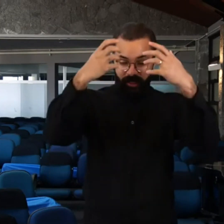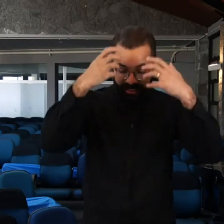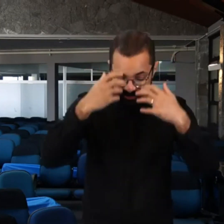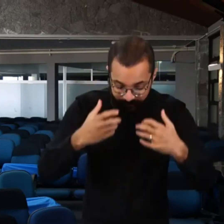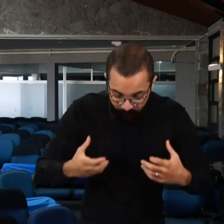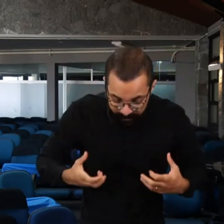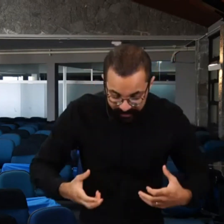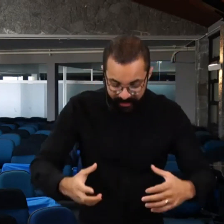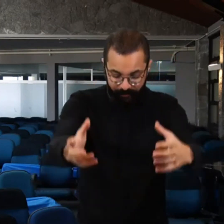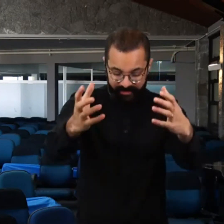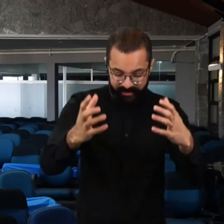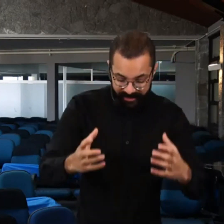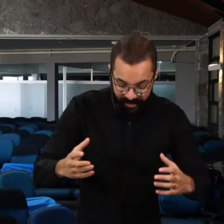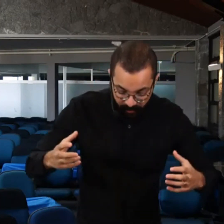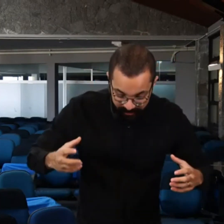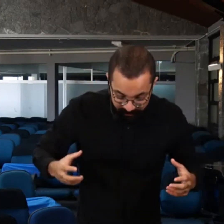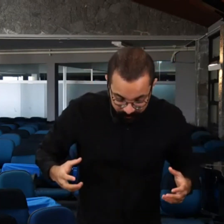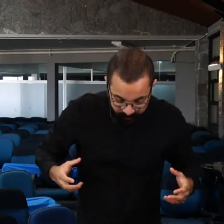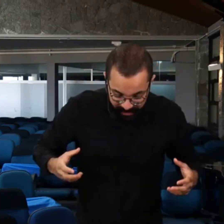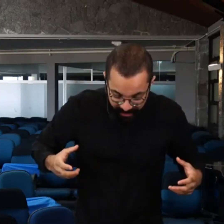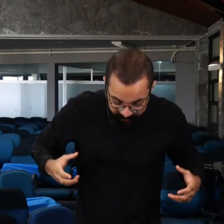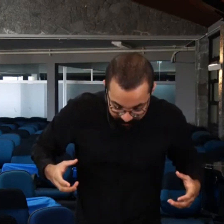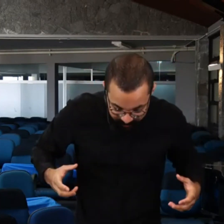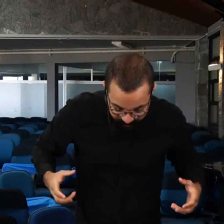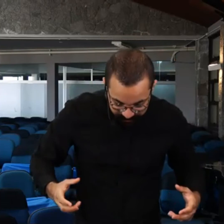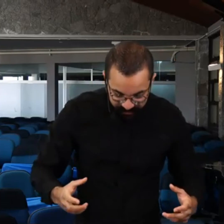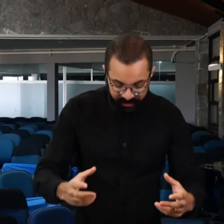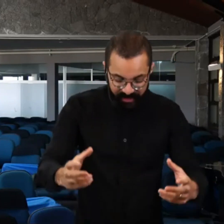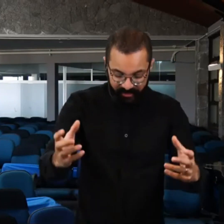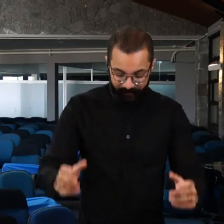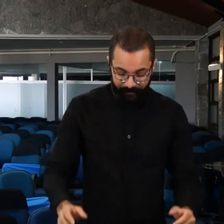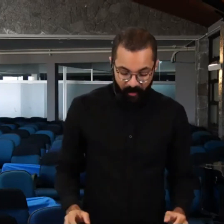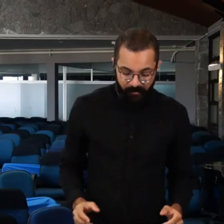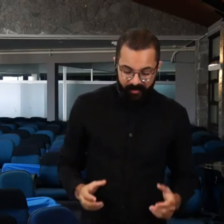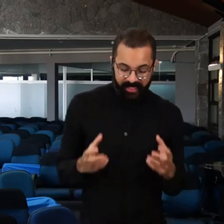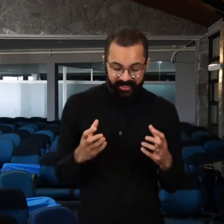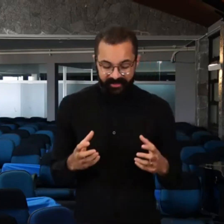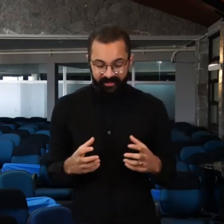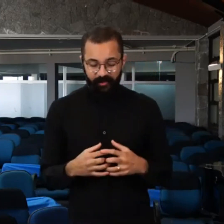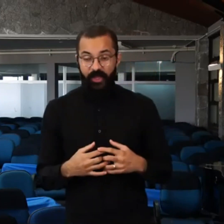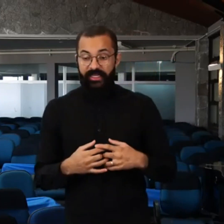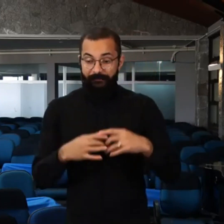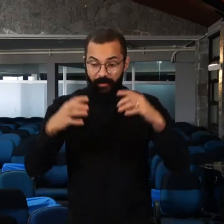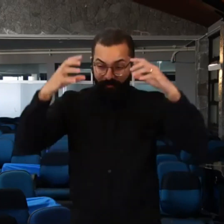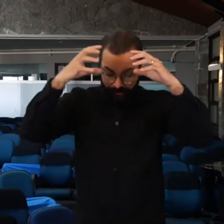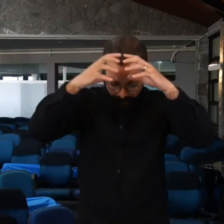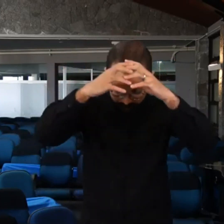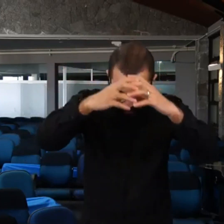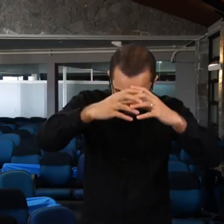graça fluiria por esse canal e nos atingiria. É um meio da graça de Deus que é promovida pelos méritos